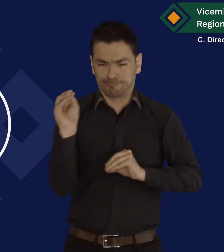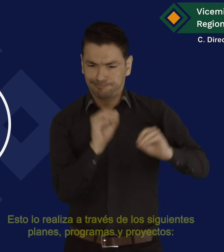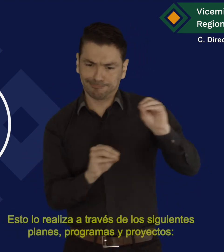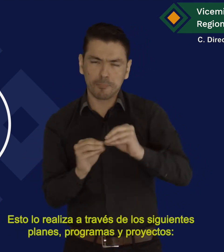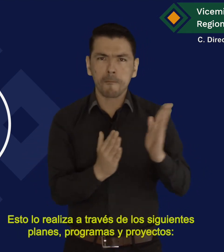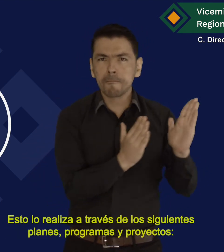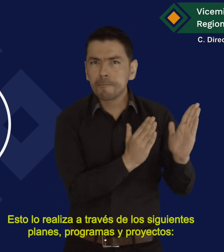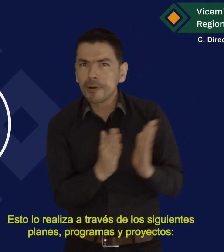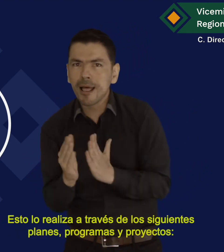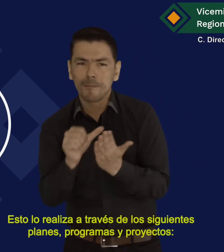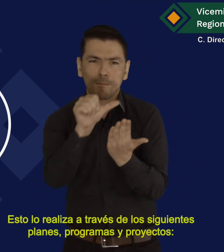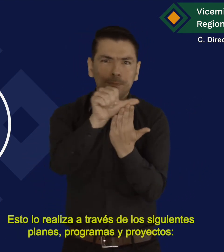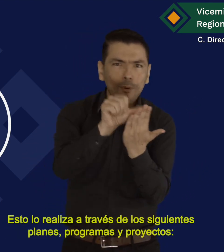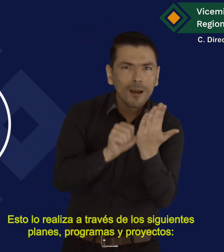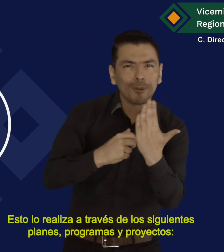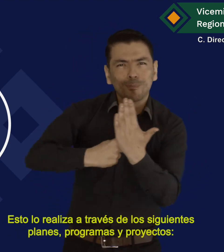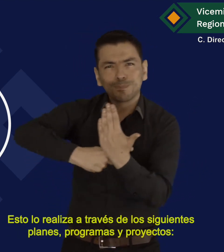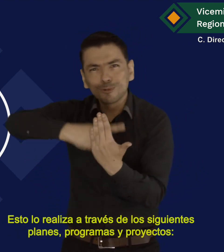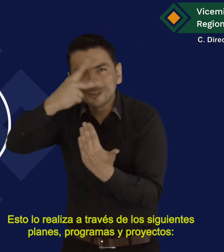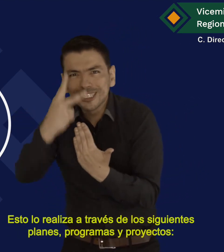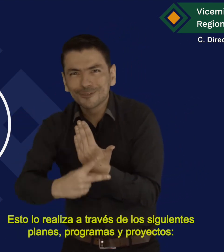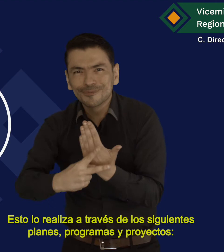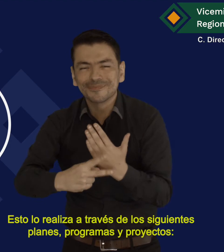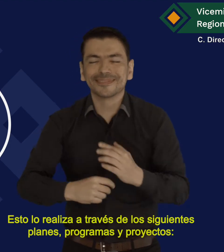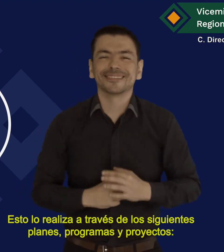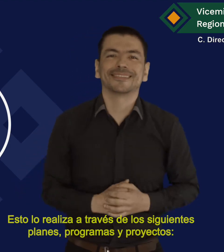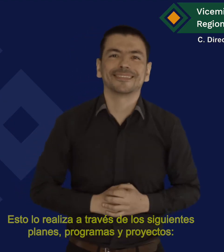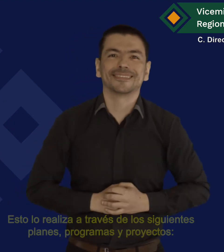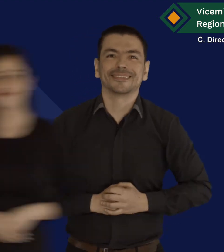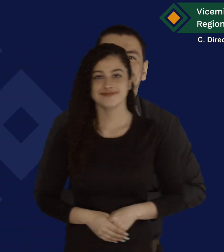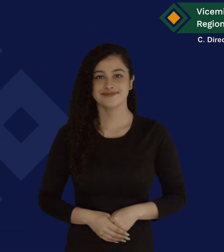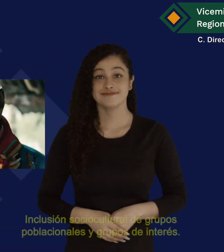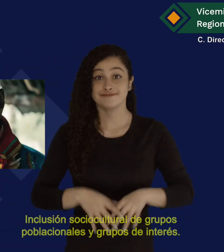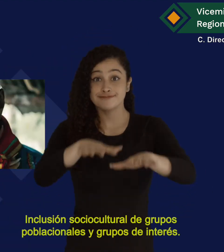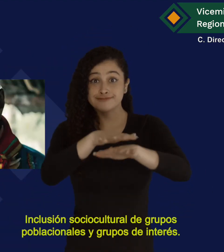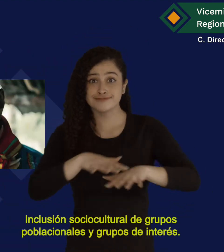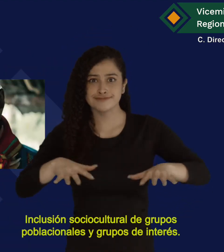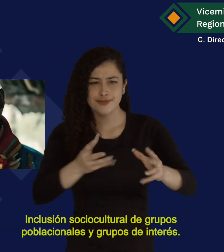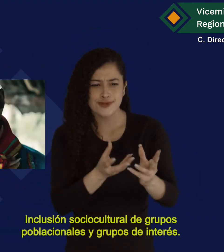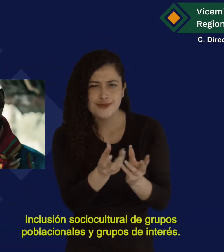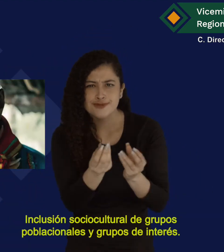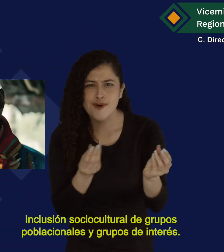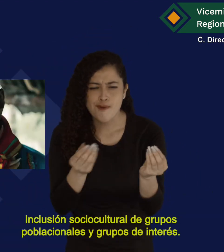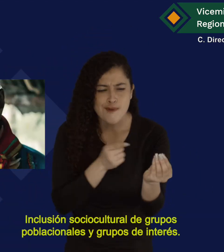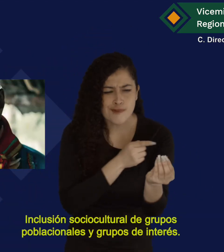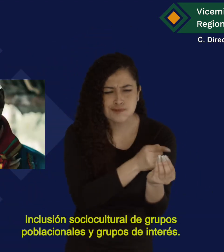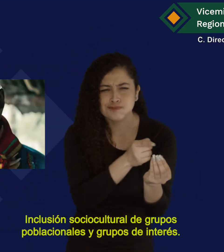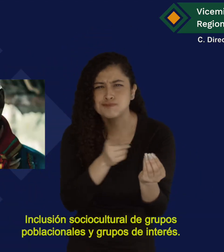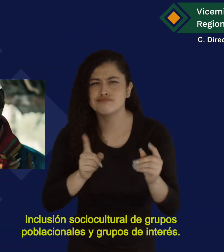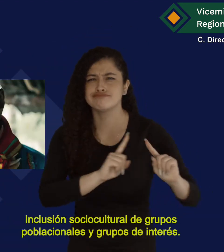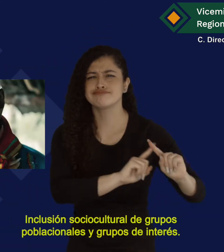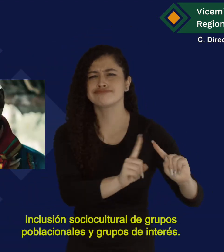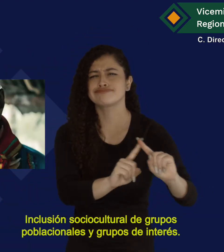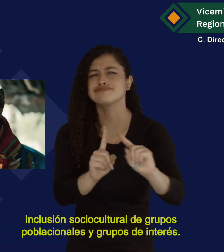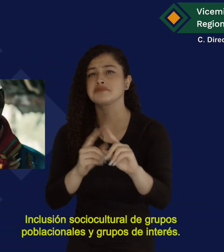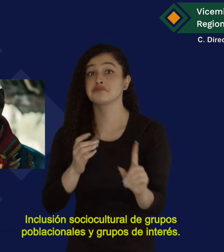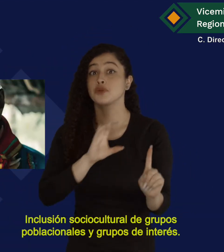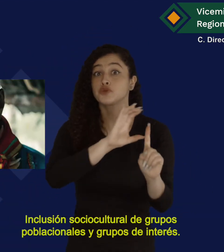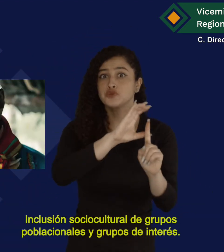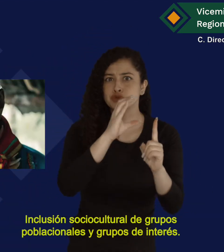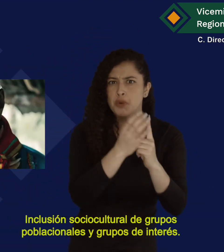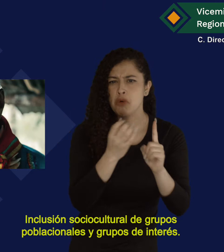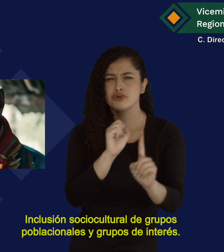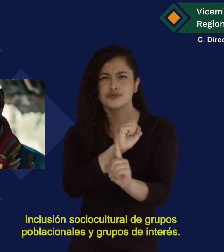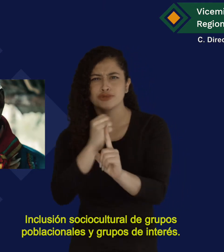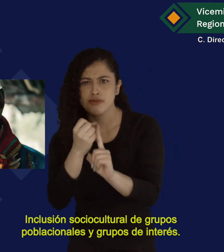Esto lo realiza a través de los siguientes planes, programas y proyectos Inclusión Sociocultural de